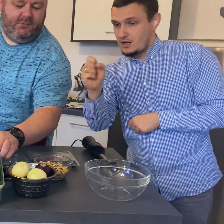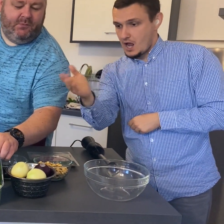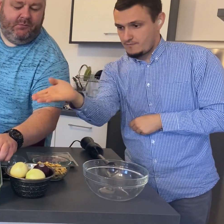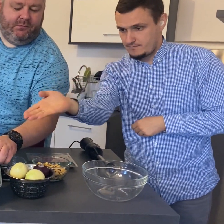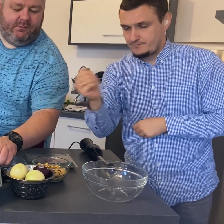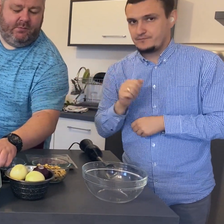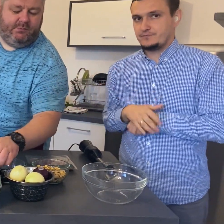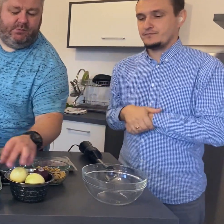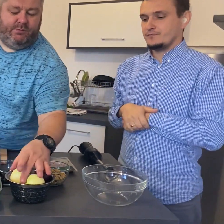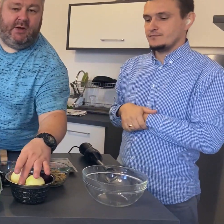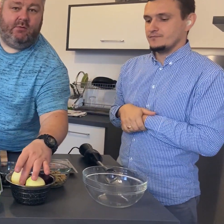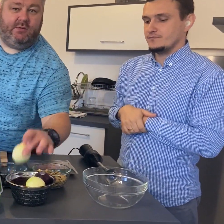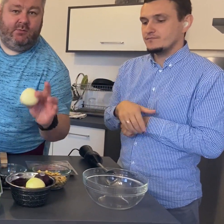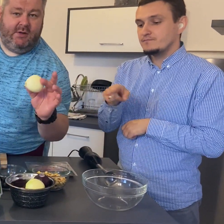Białą cebulę.